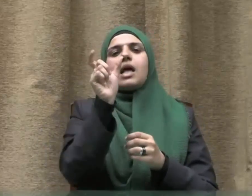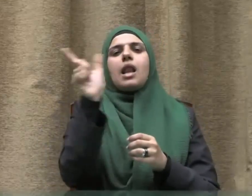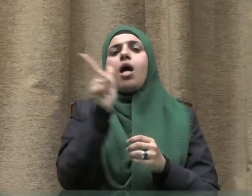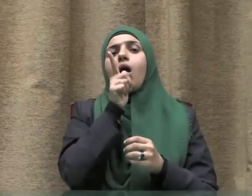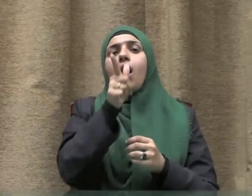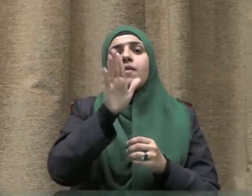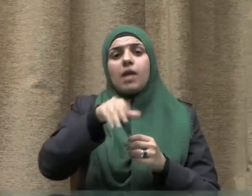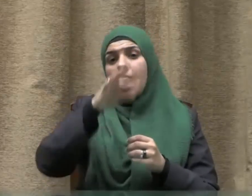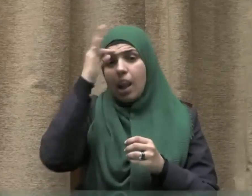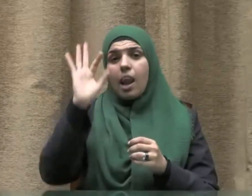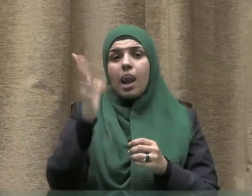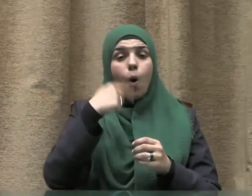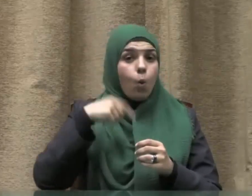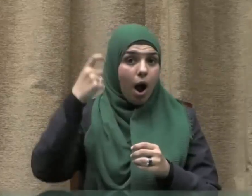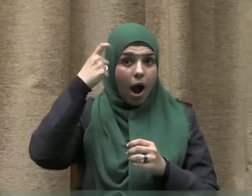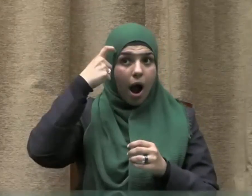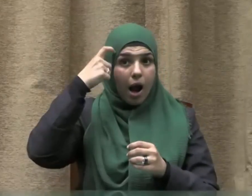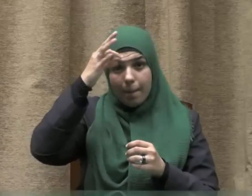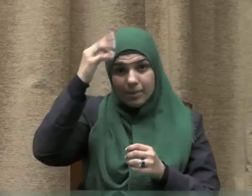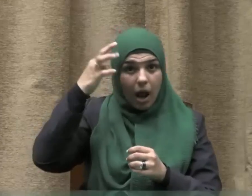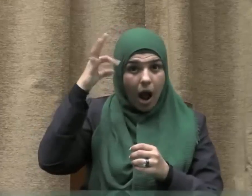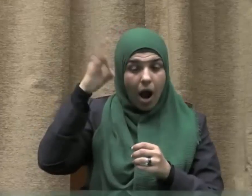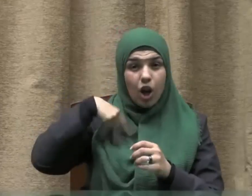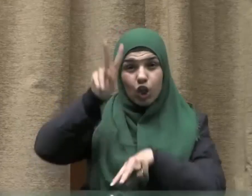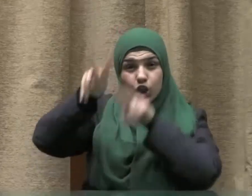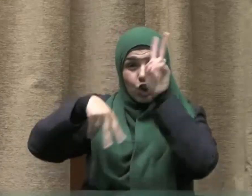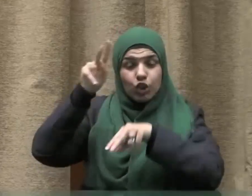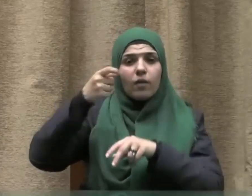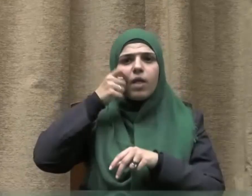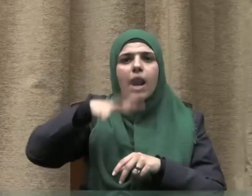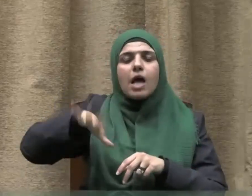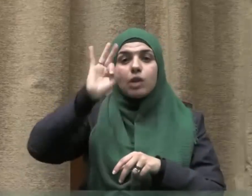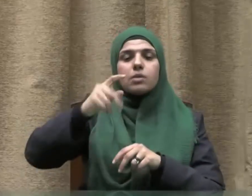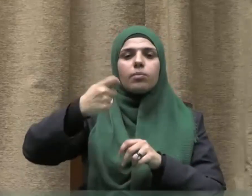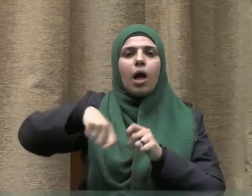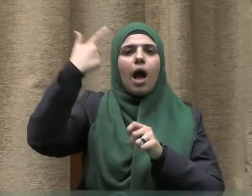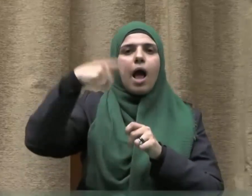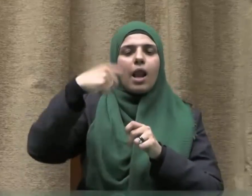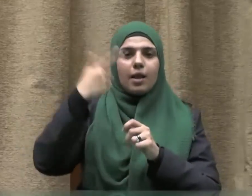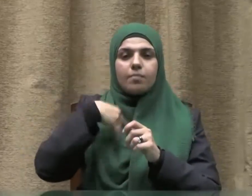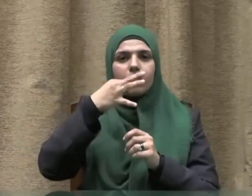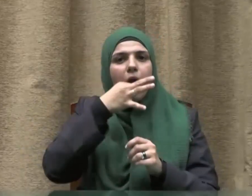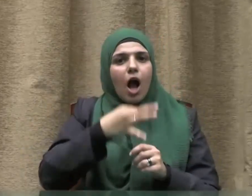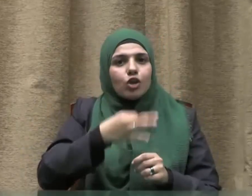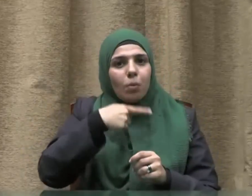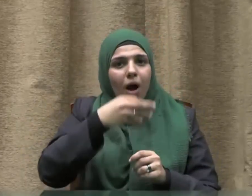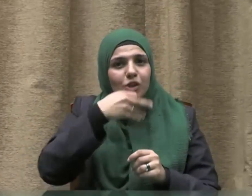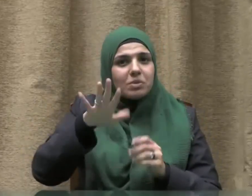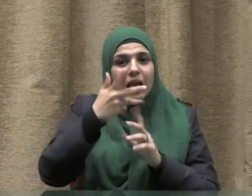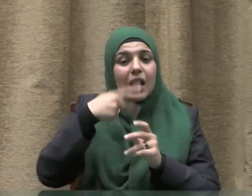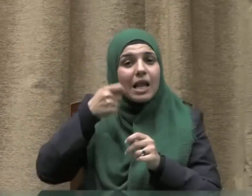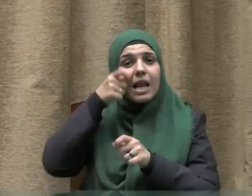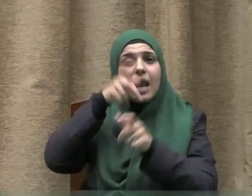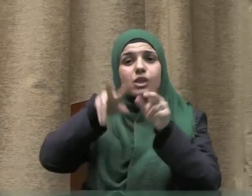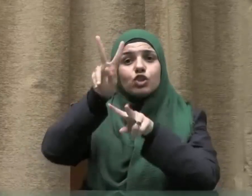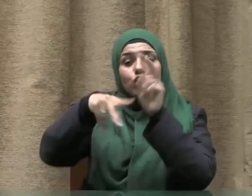لو كان العقل يشترى لتغال الناس في ثمنه فالعجب ممن يشتري